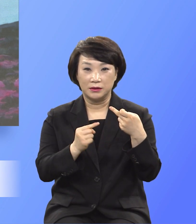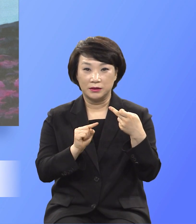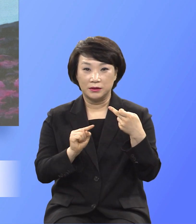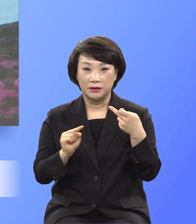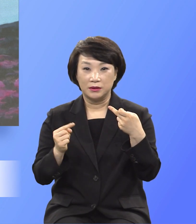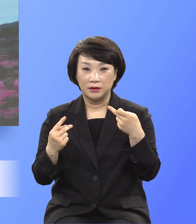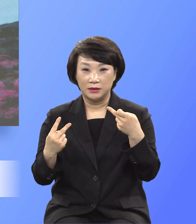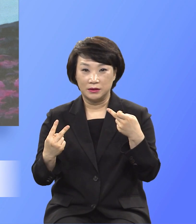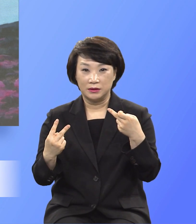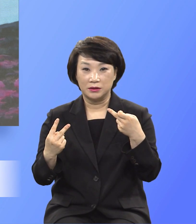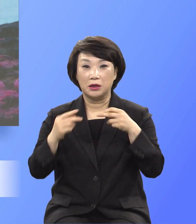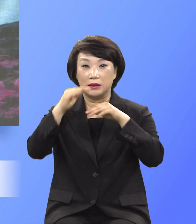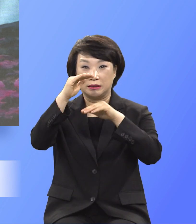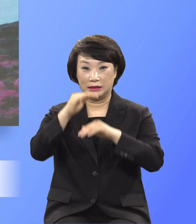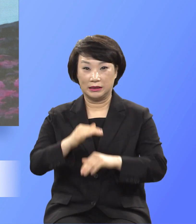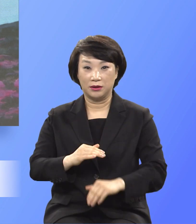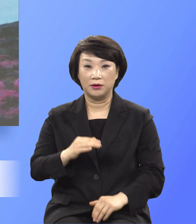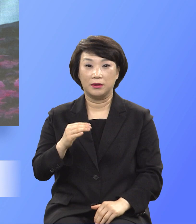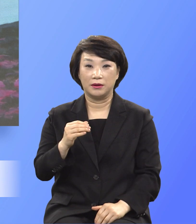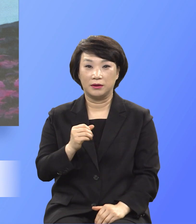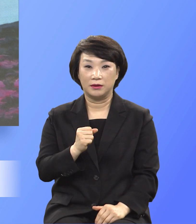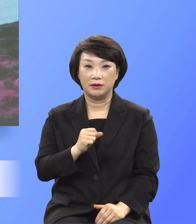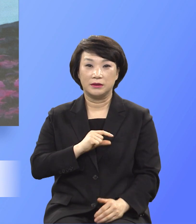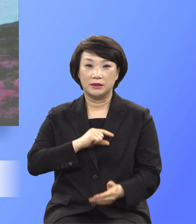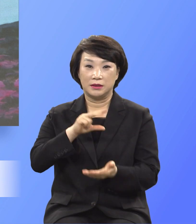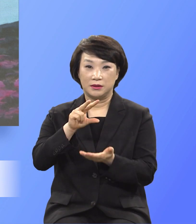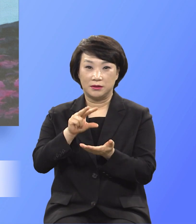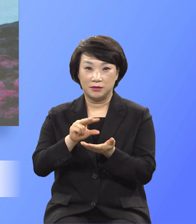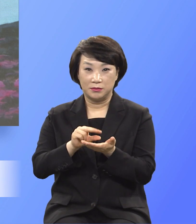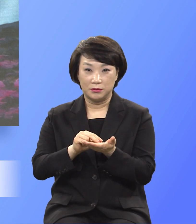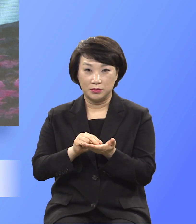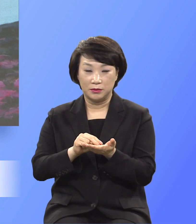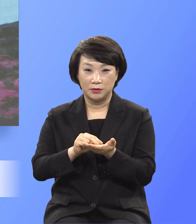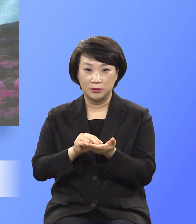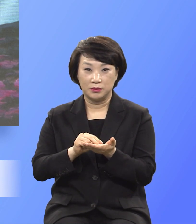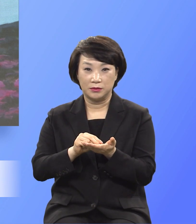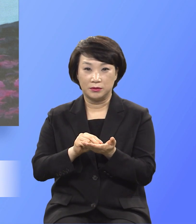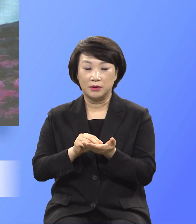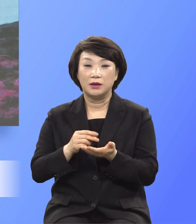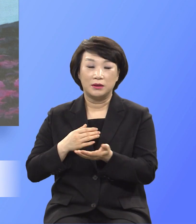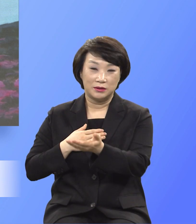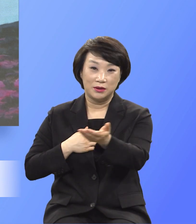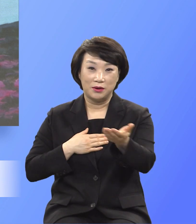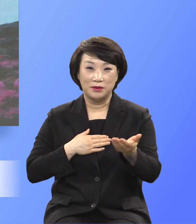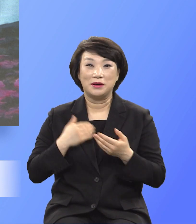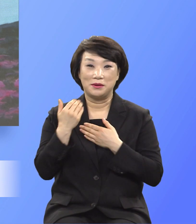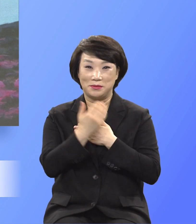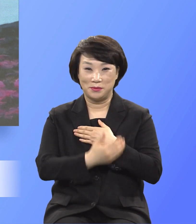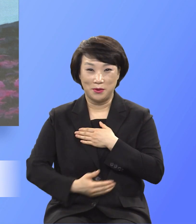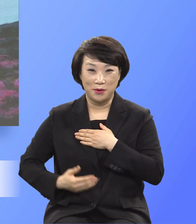2절의 본문의 말씀을 중심으로 너희 몸을 산